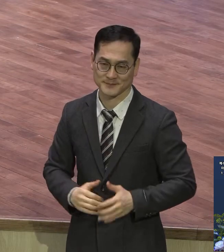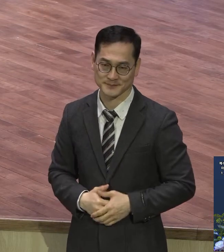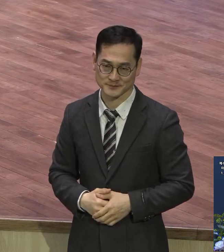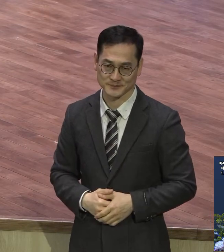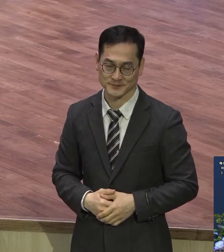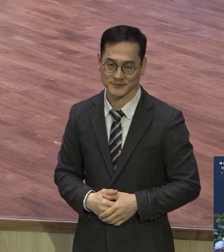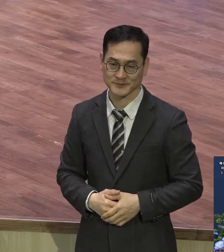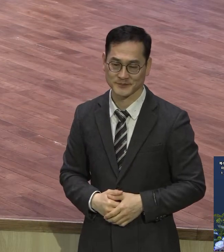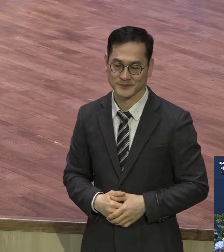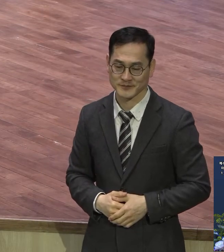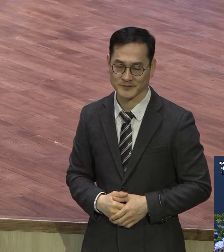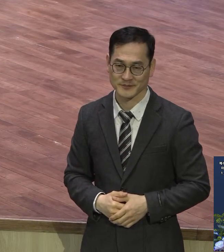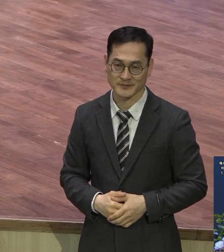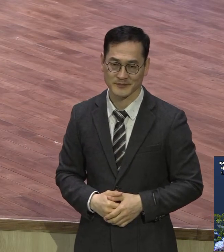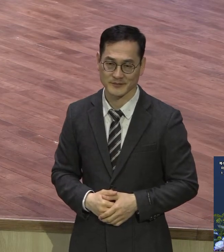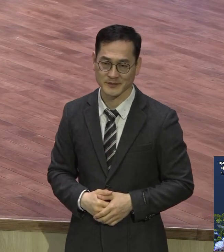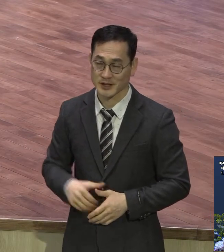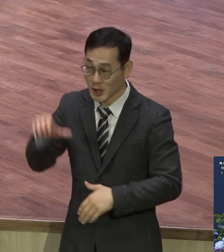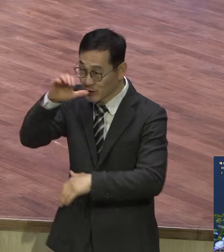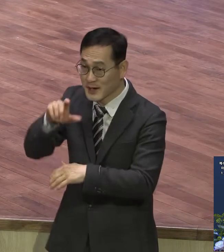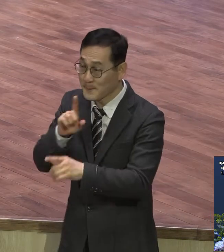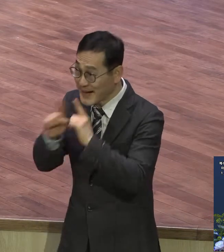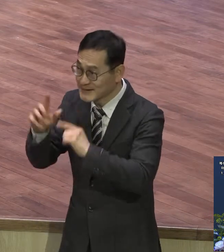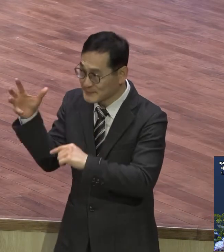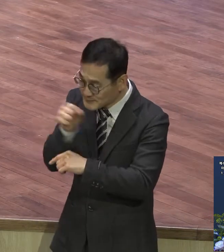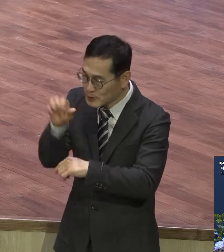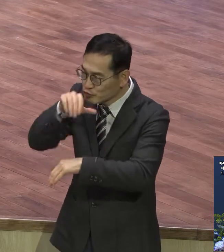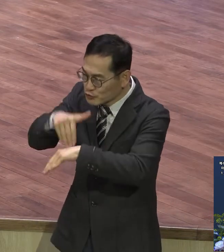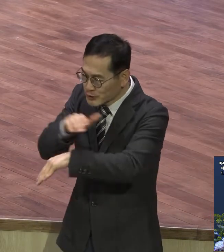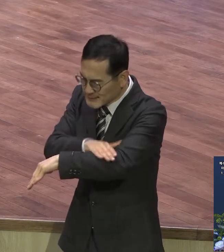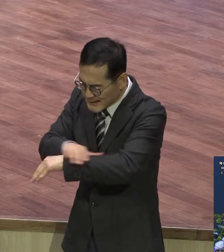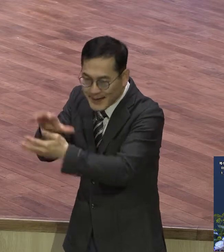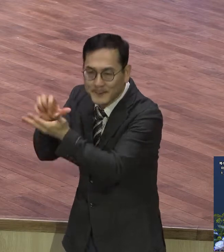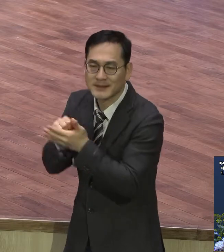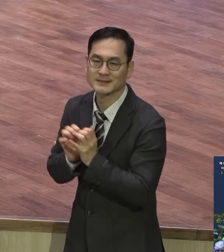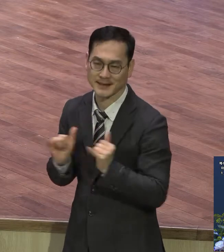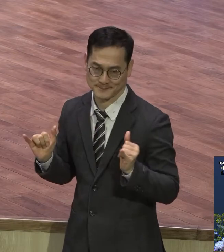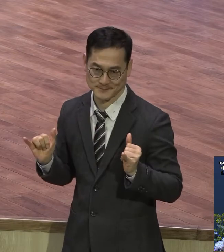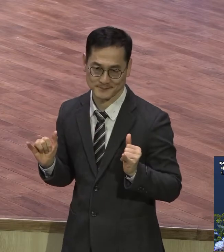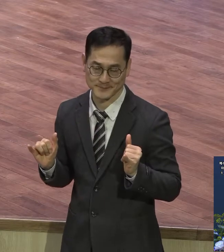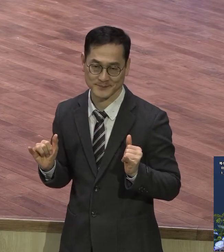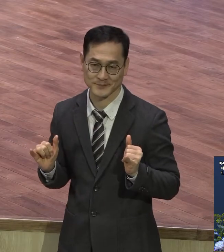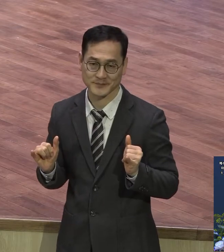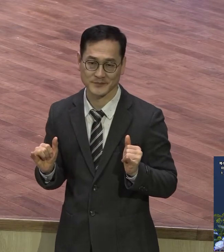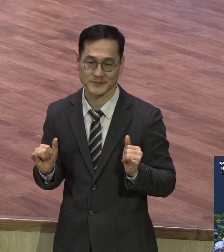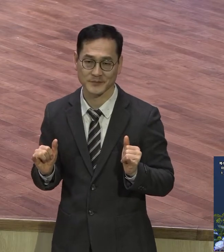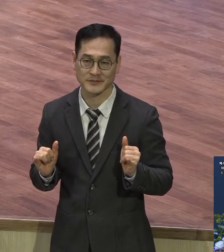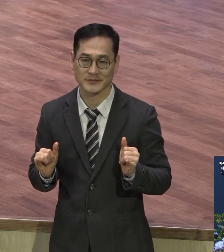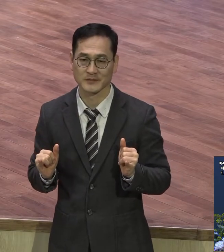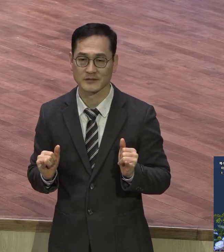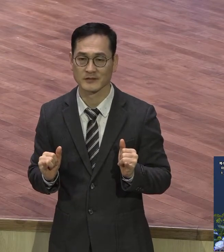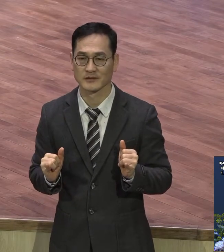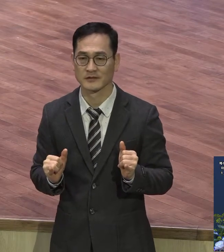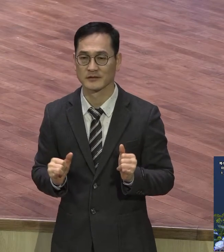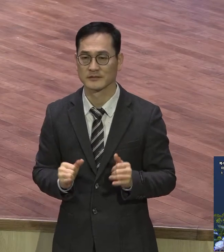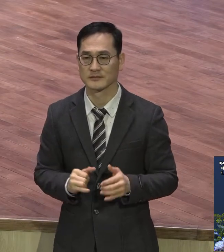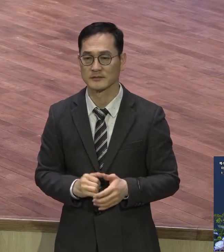길들어진 말씀으로 붙들려 살아가는 사람 이런 말을 다르게 표현하면요